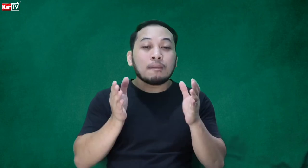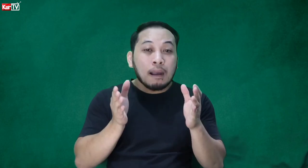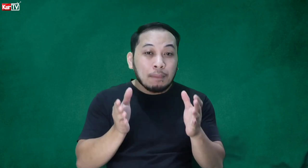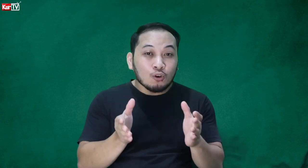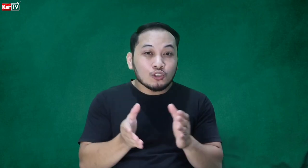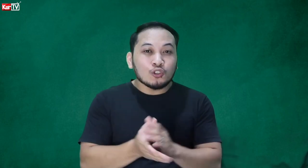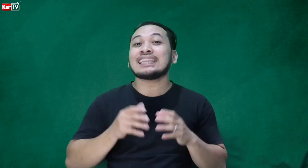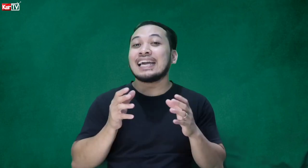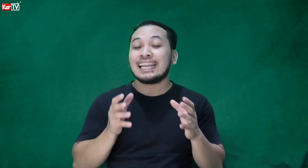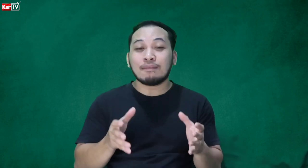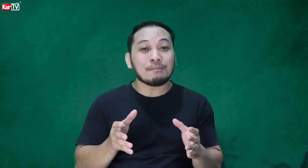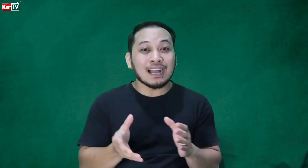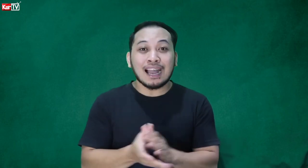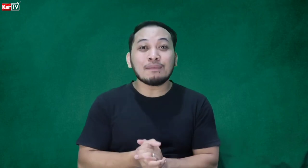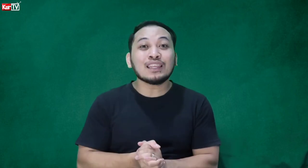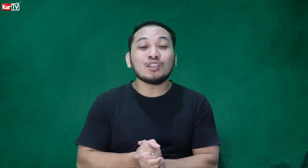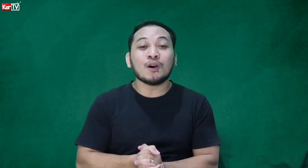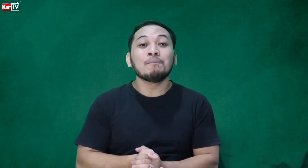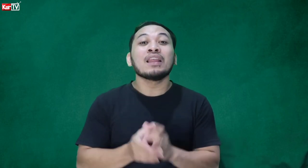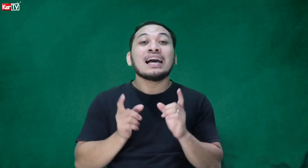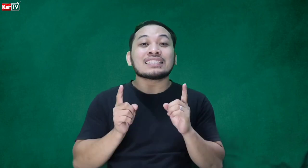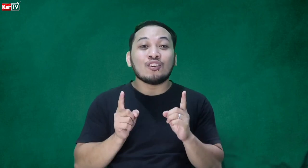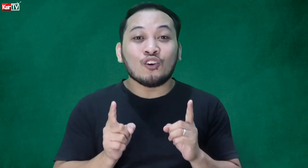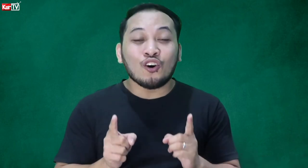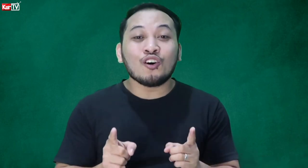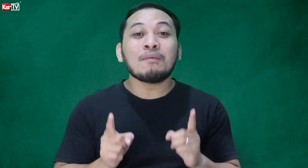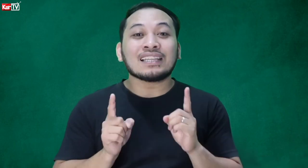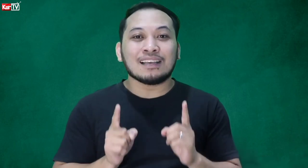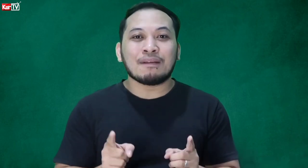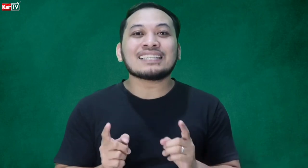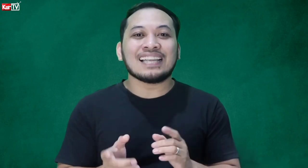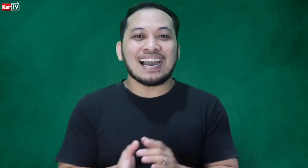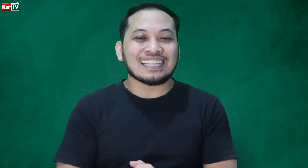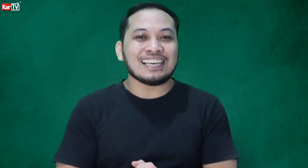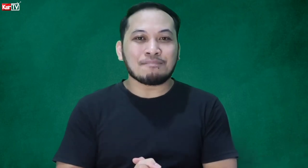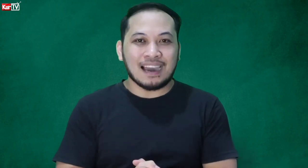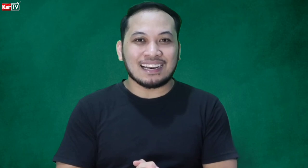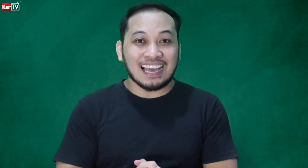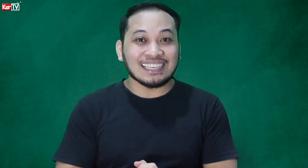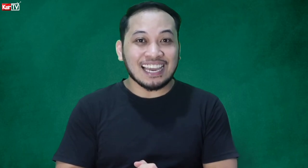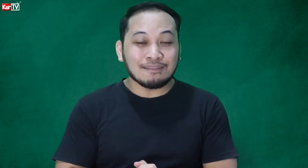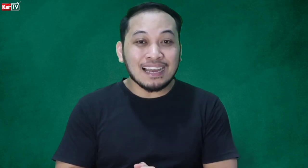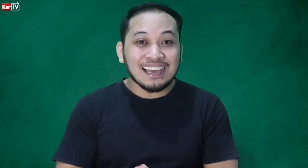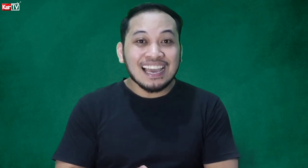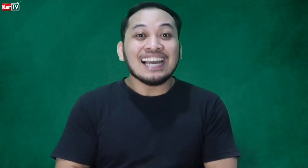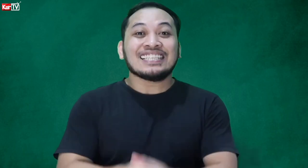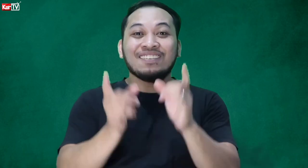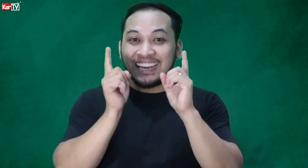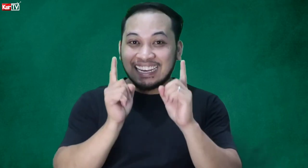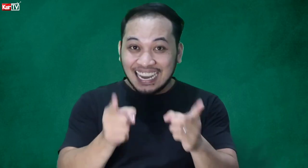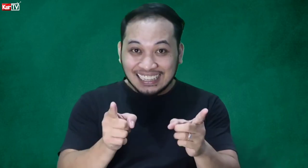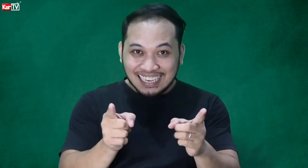mapapanood nyo, talaga namang magagamit ninyo sa loob at labas ng ating paaralanan. Kaya naman, simula na natin.